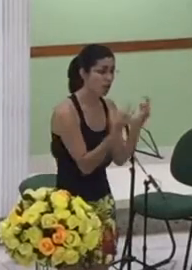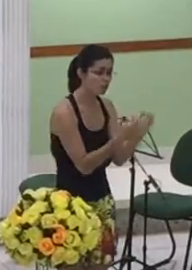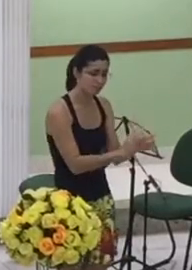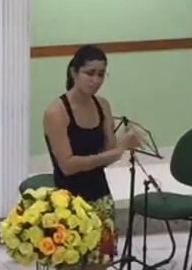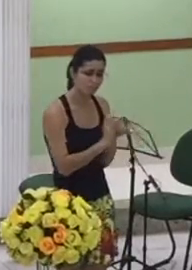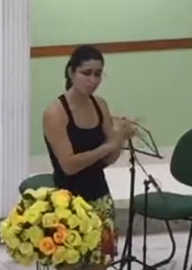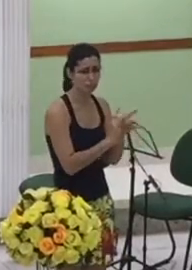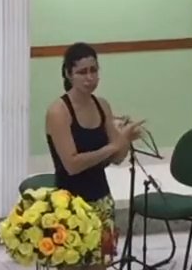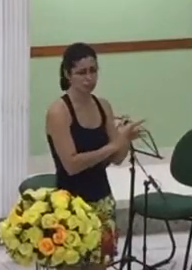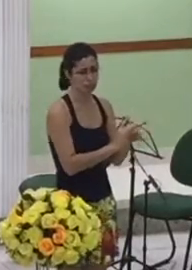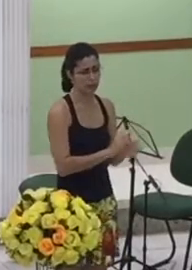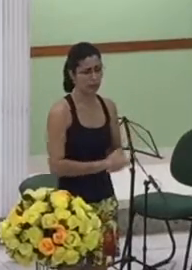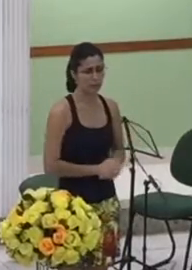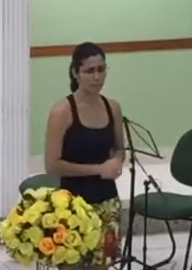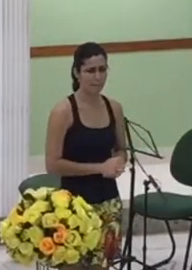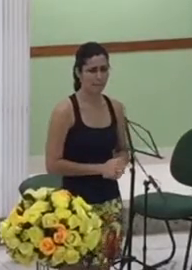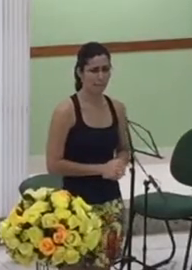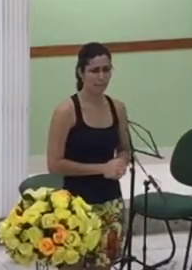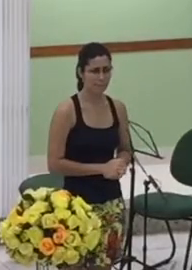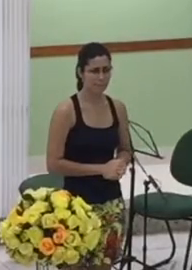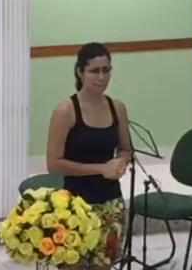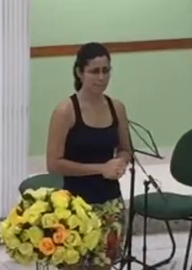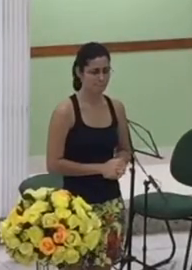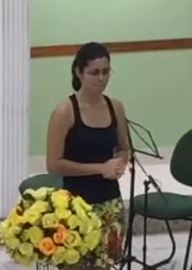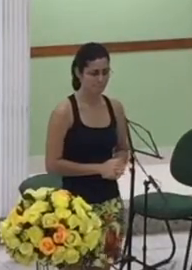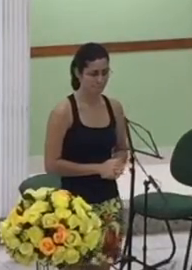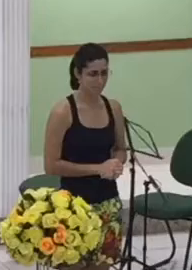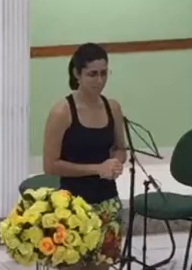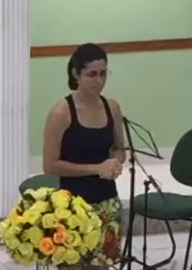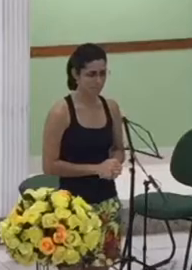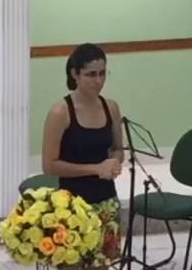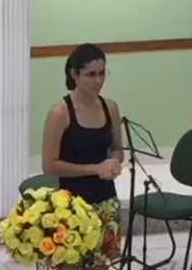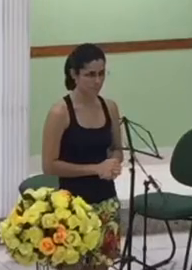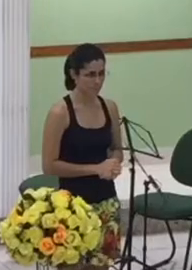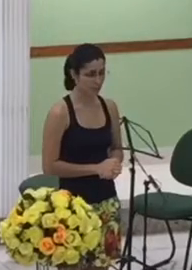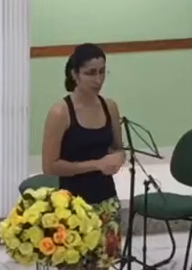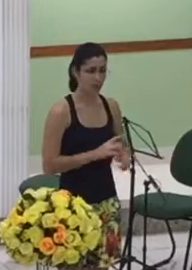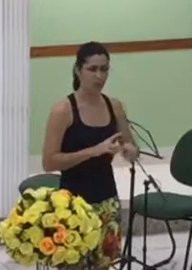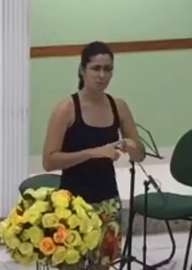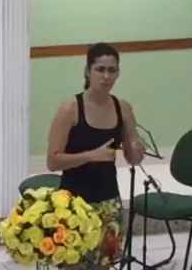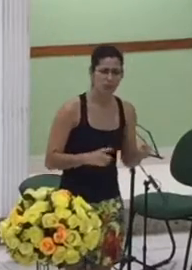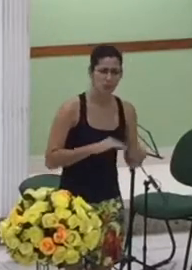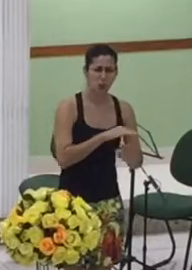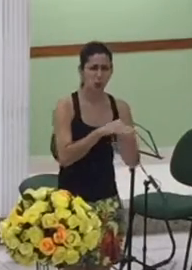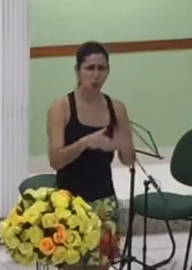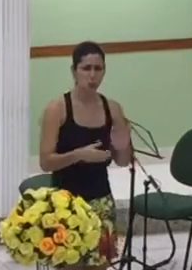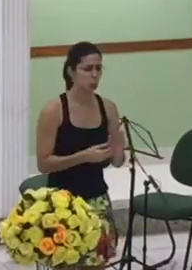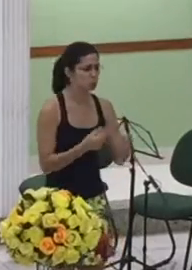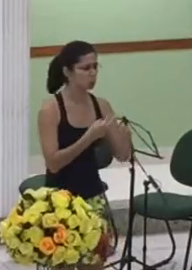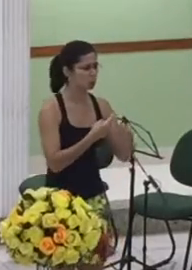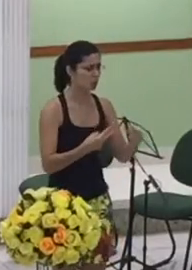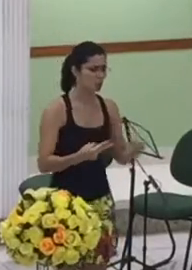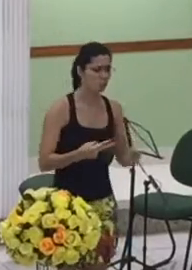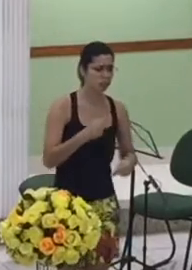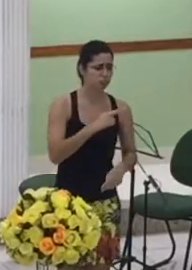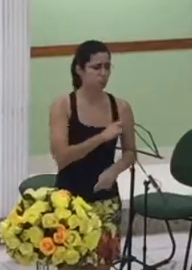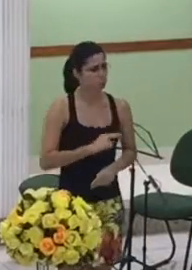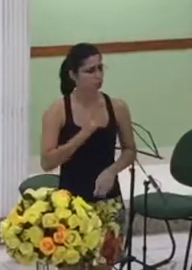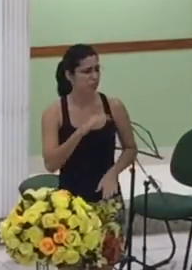e sabe apesar de todas as possibilidades de coisas erradas que ela poderia fazer ela opta em